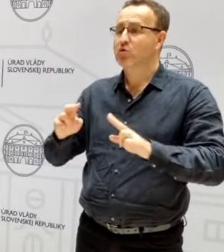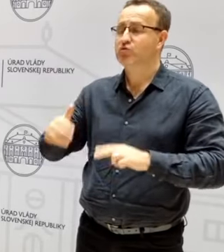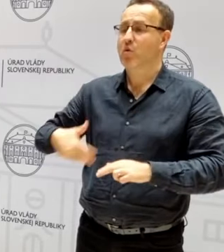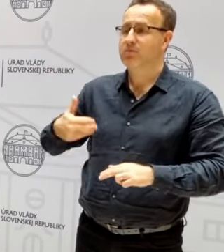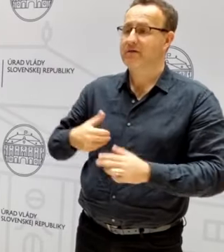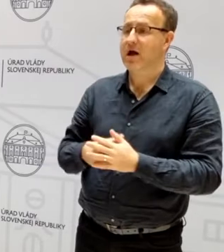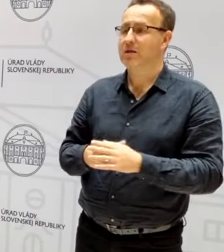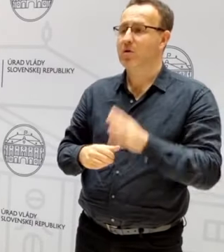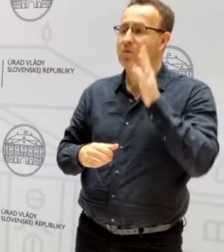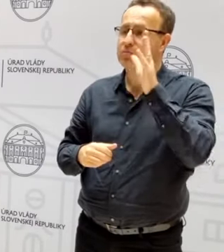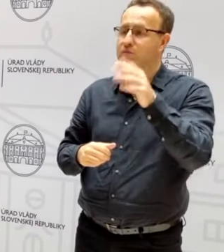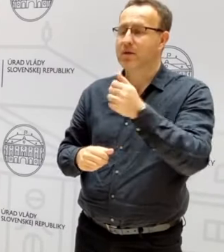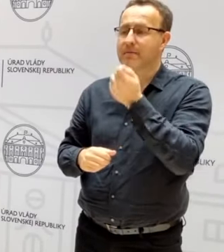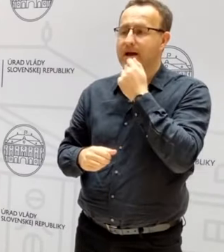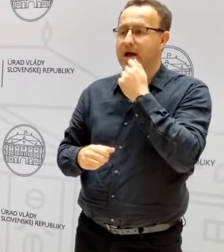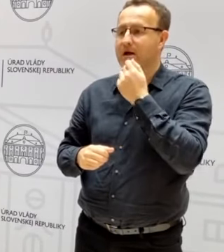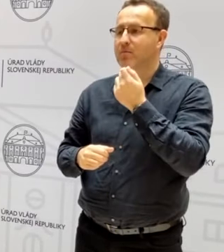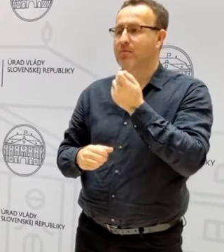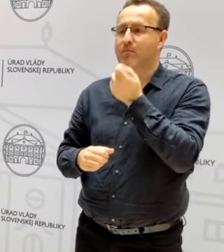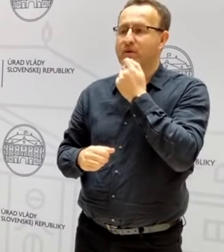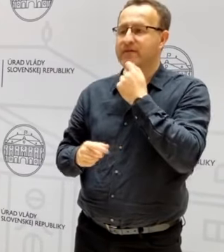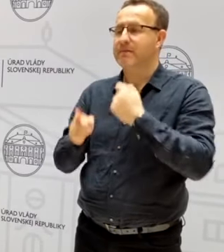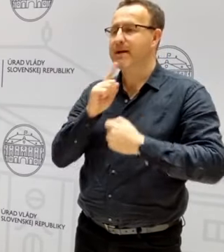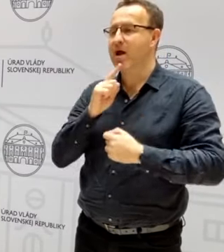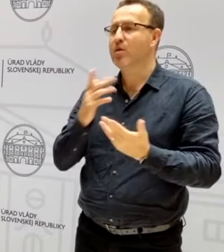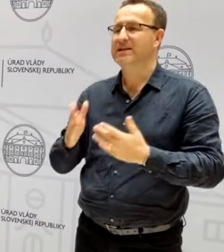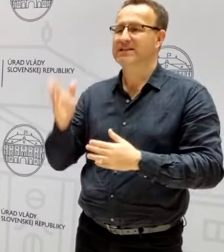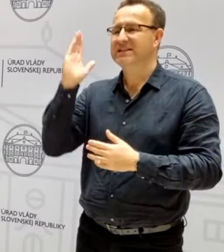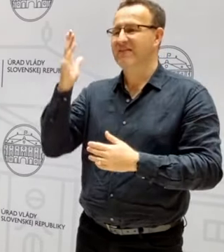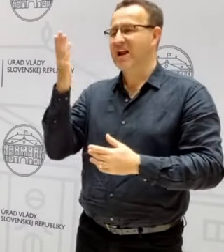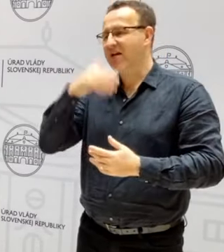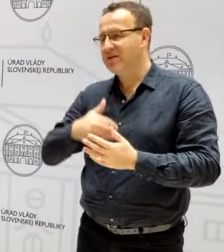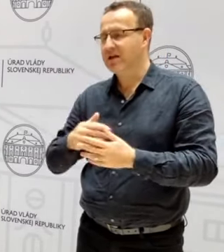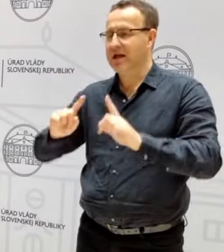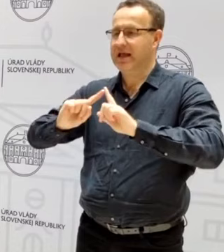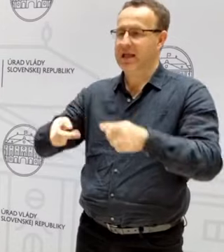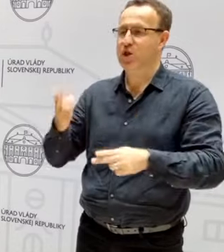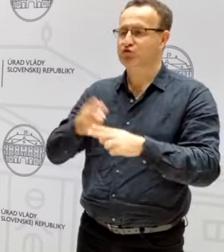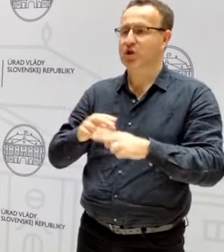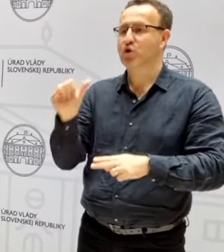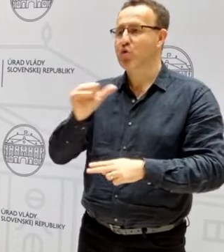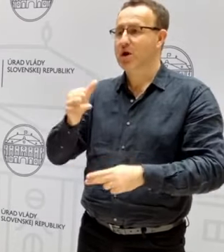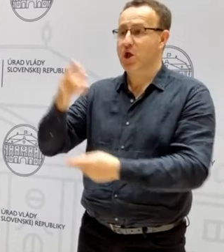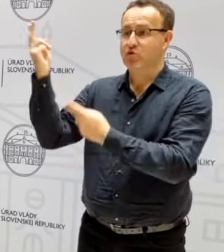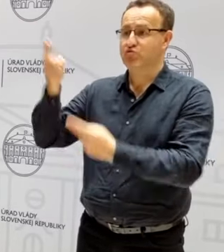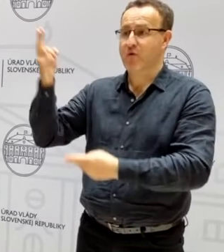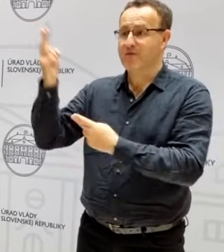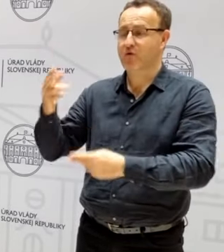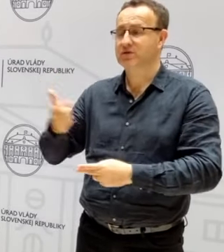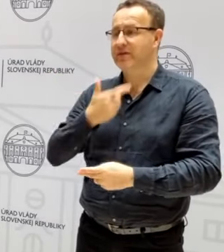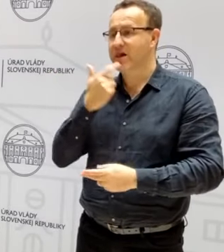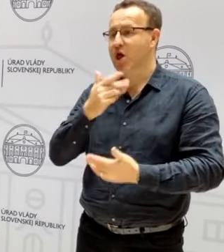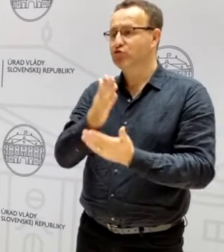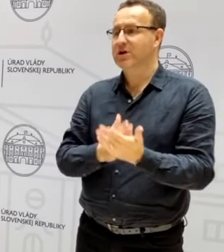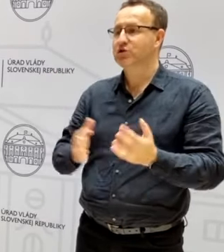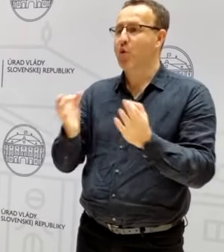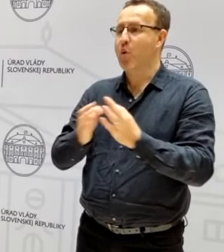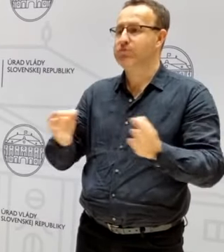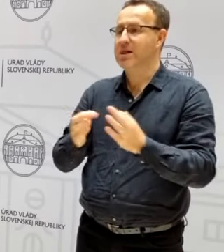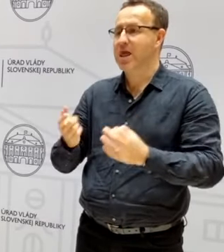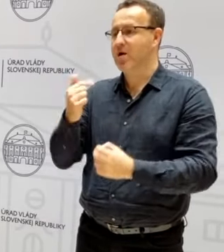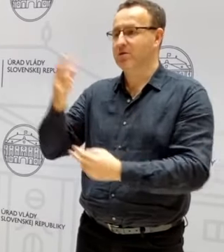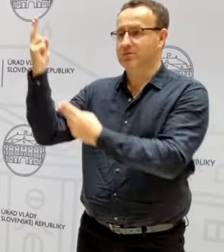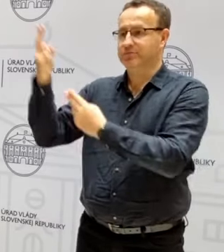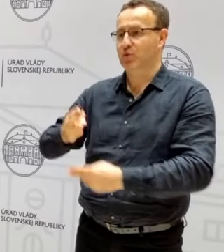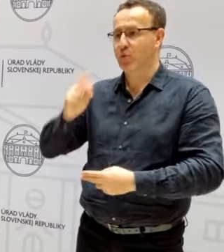toho, že bude nedostatok potravín v Severnej Afrike alebo v iných krajinách, ktoré dovážali, povedzme, veľkú časť obilia práve